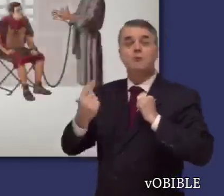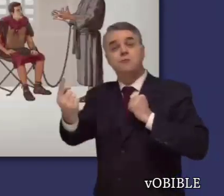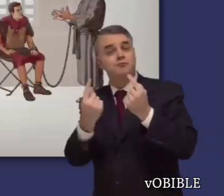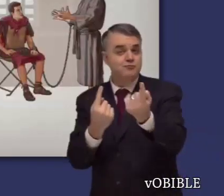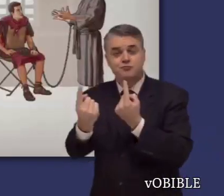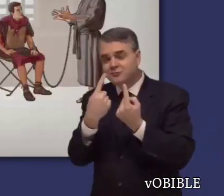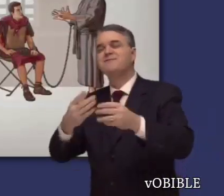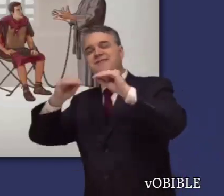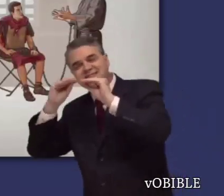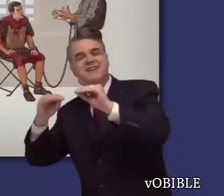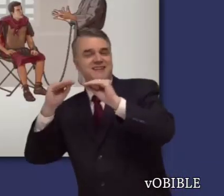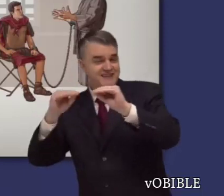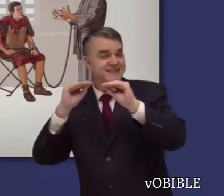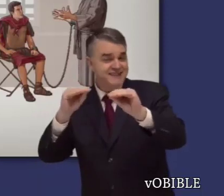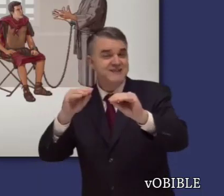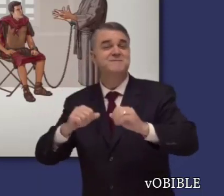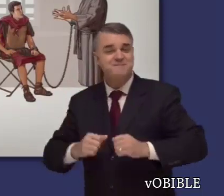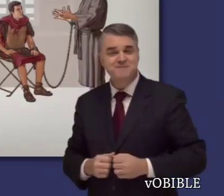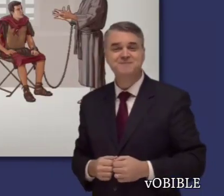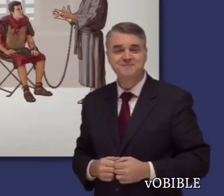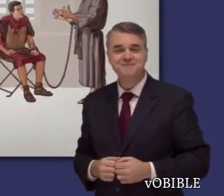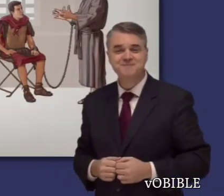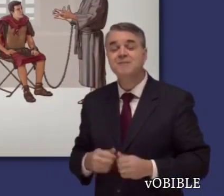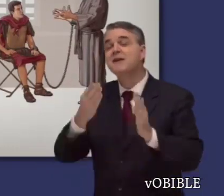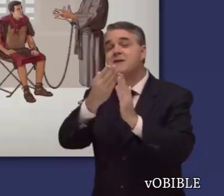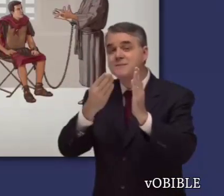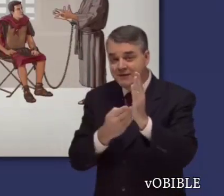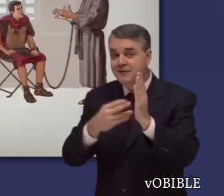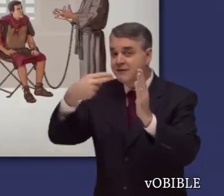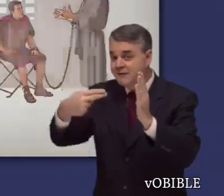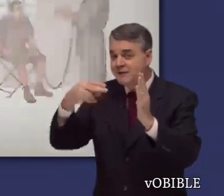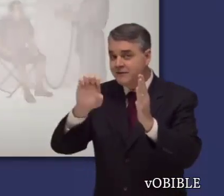A pesar de estar preso, sigue predicando a todos los que van a verlo.